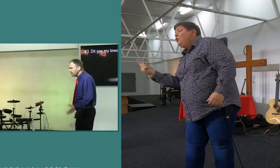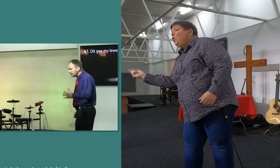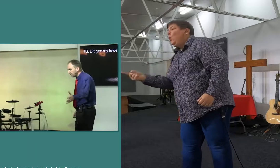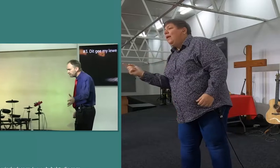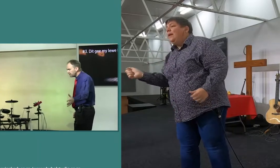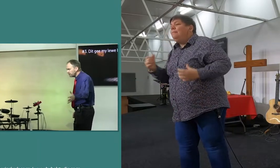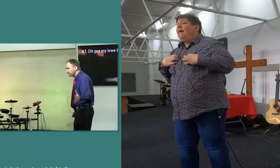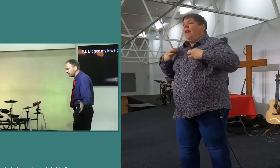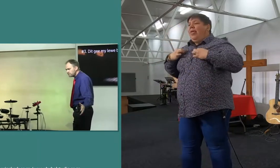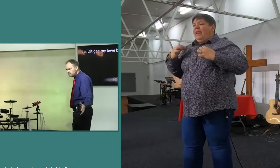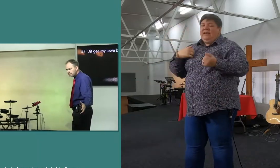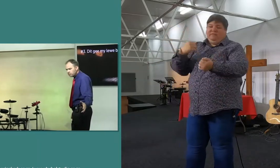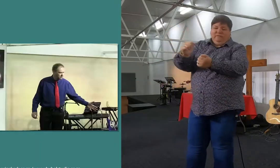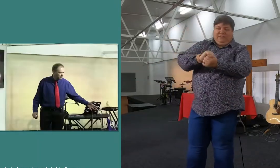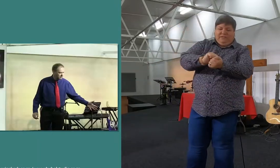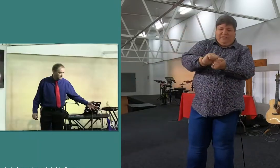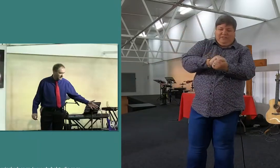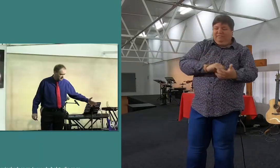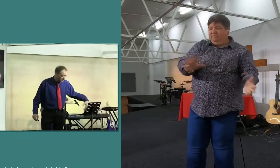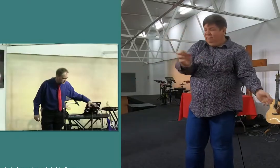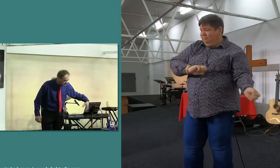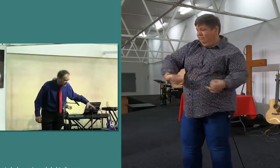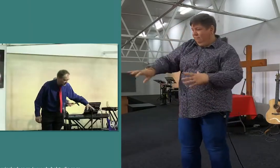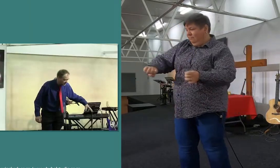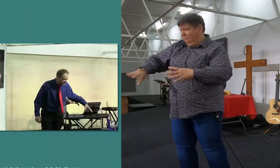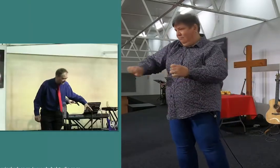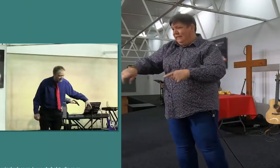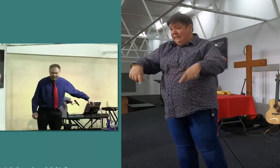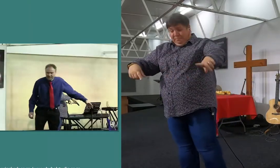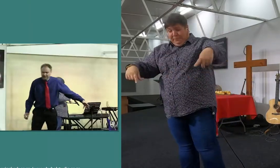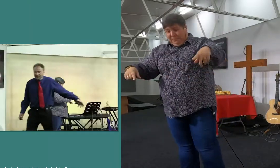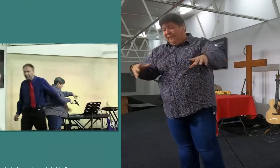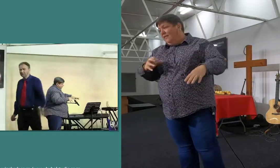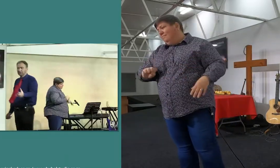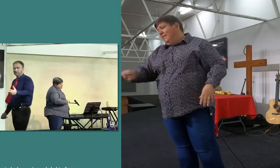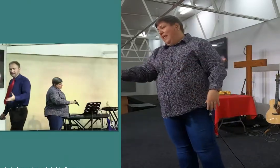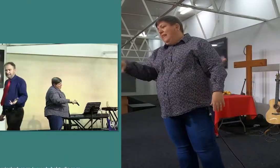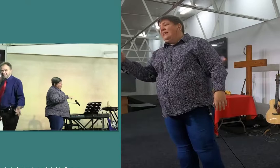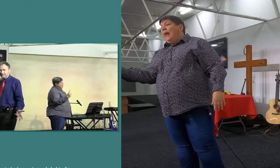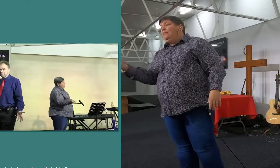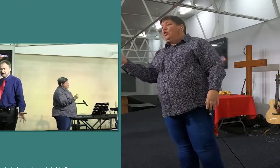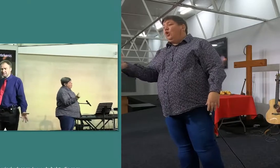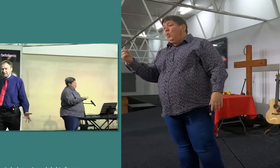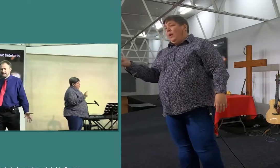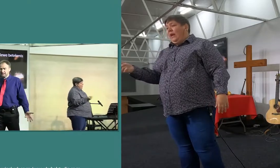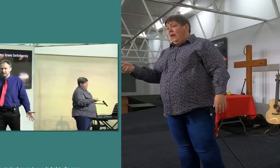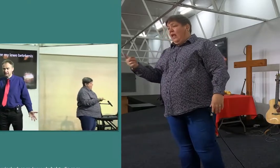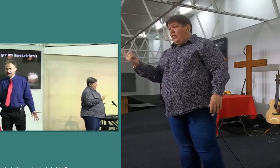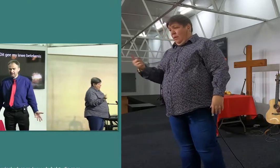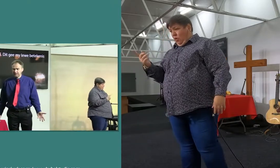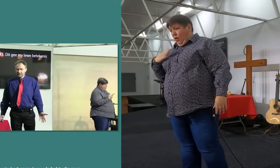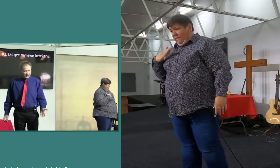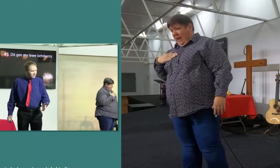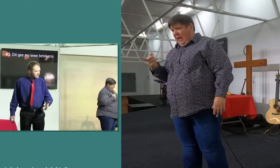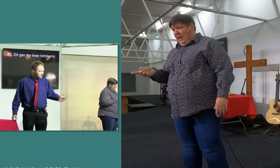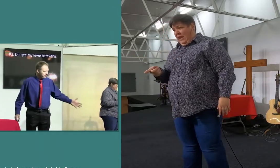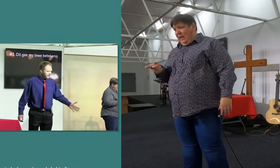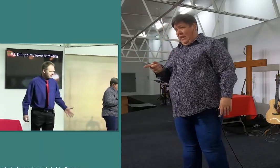kleren wat nou uit die wasmachine uitkom, wat daarom gespin het daar, nie, en die tuimeldroor, denk jy die tuimeldroor is gelukkig? Ja, dis wat vir hy gemaakt